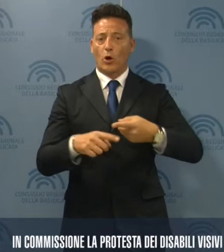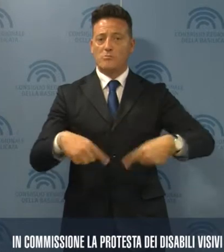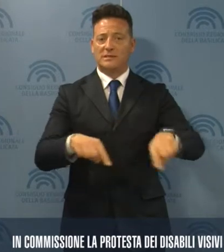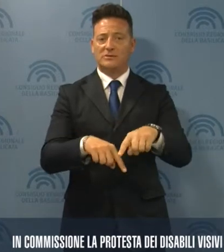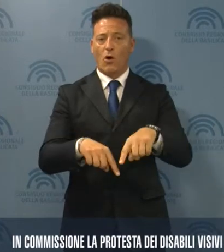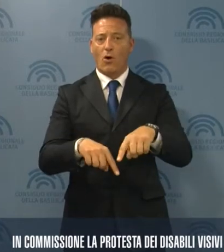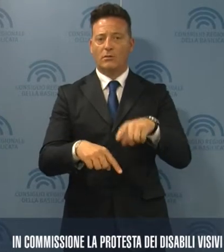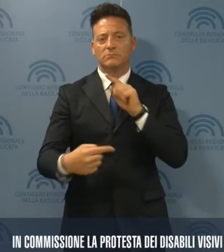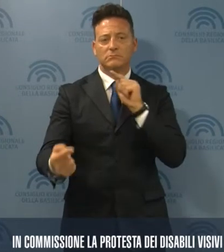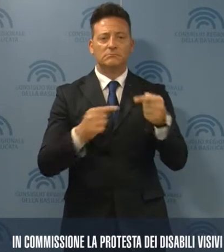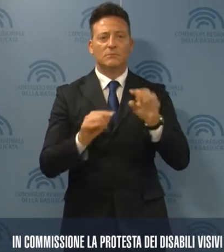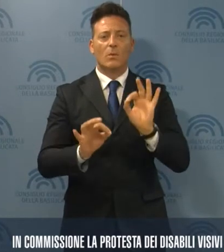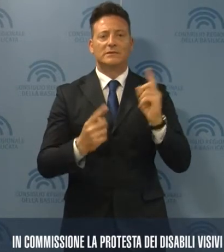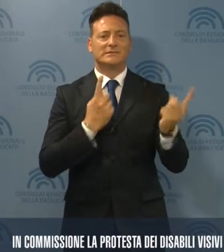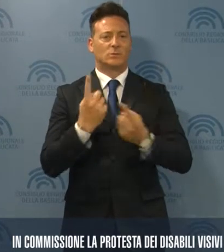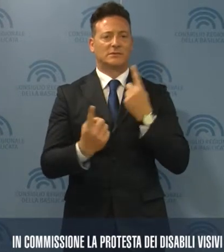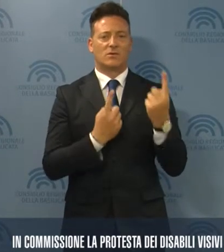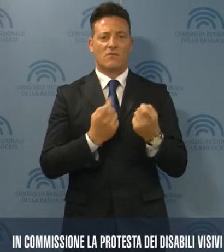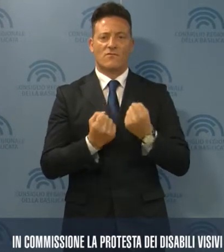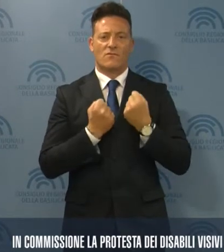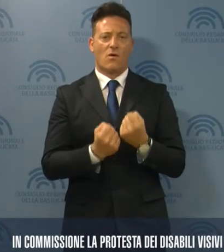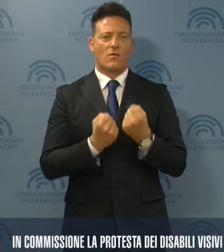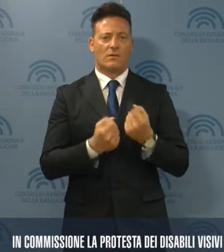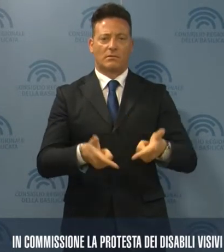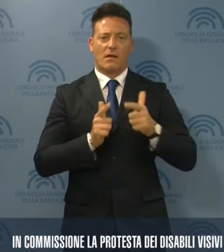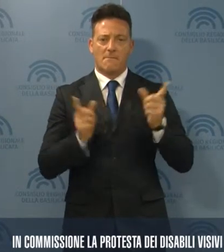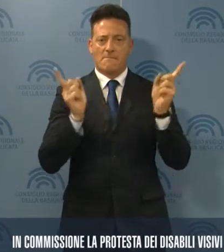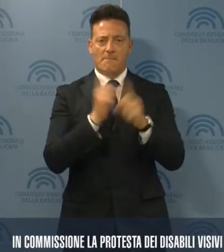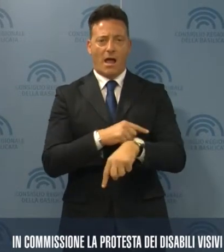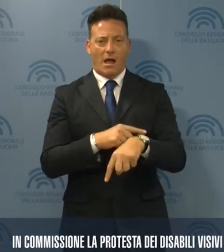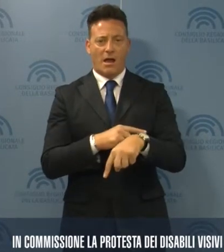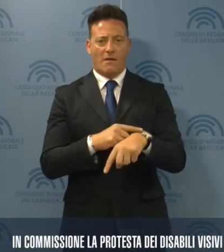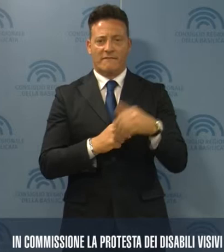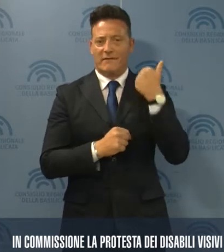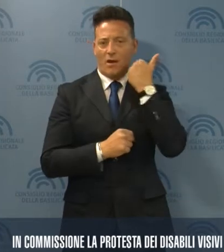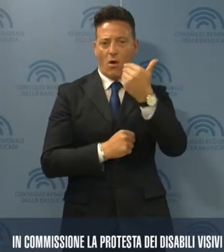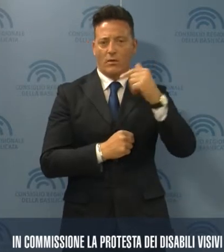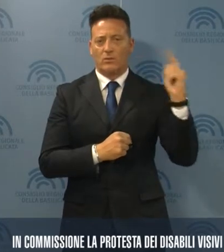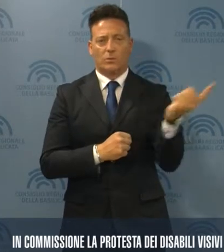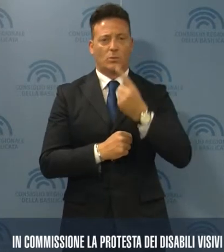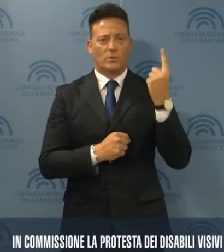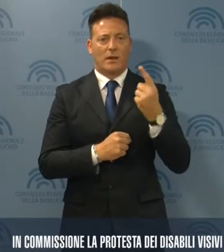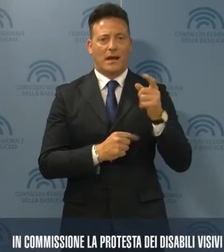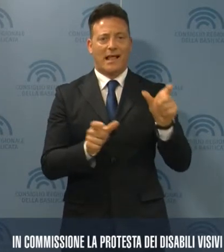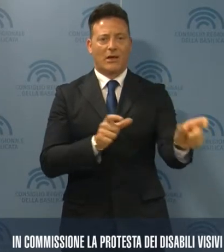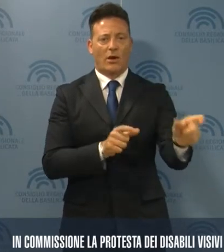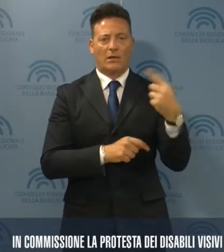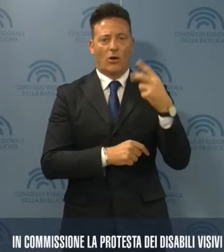parlando di una situazione fortemente incresciosa che indigna l'intera categoria dei non vedenti. Il